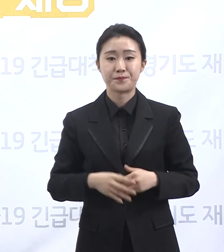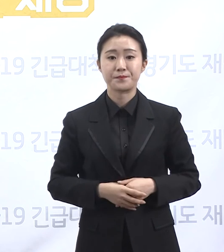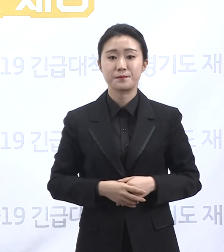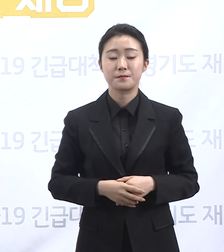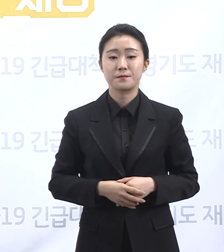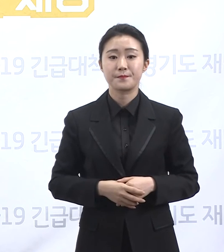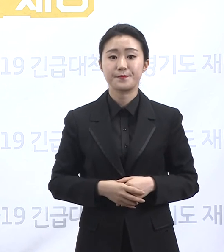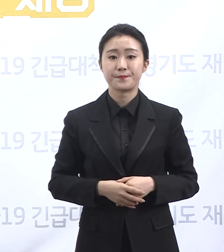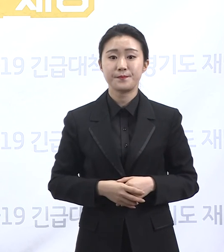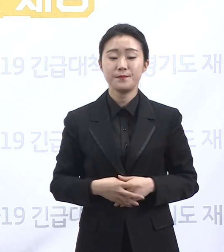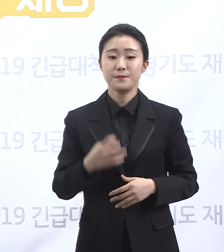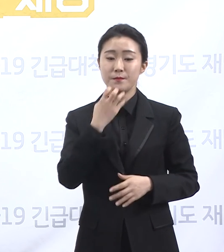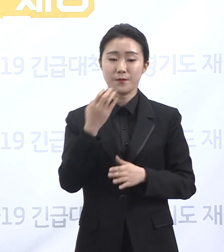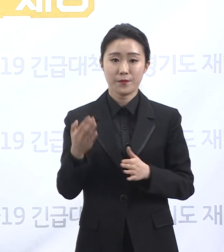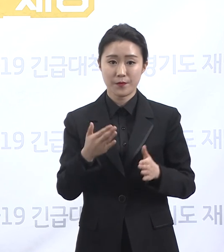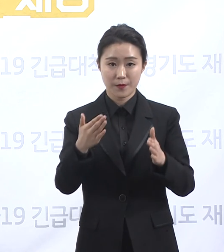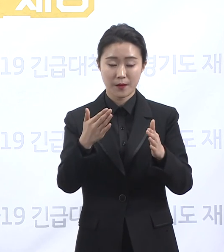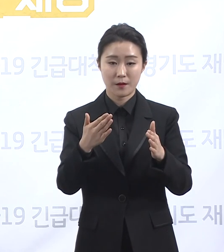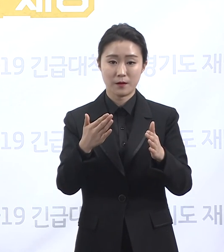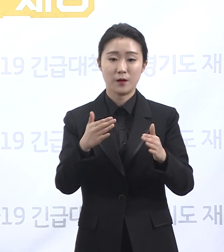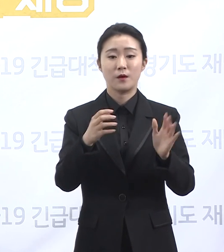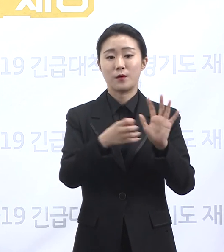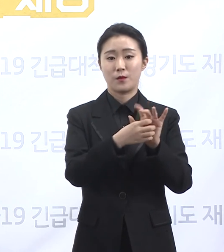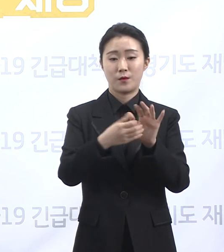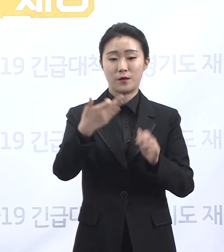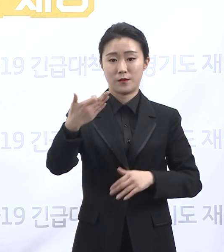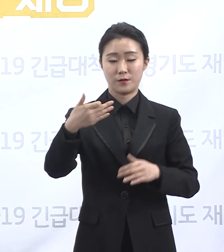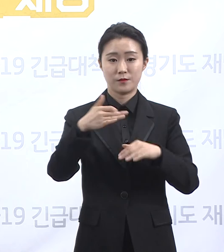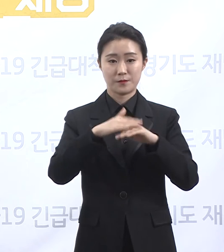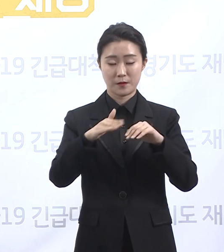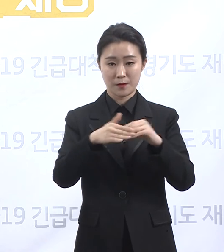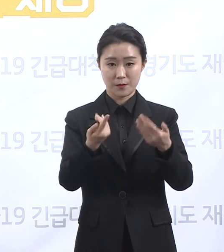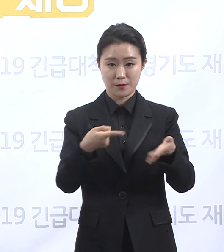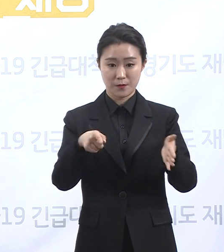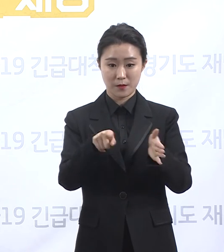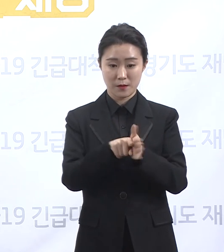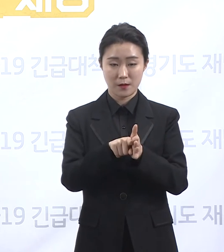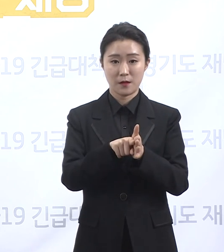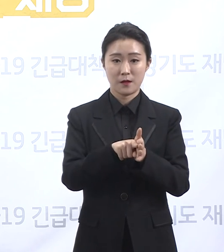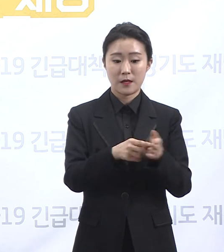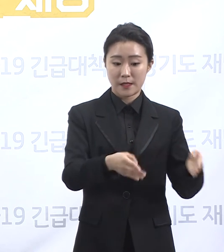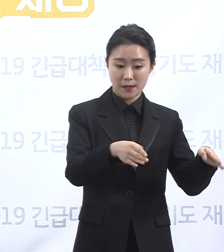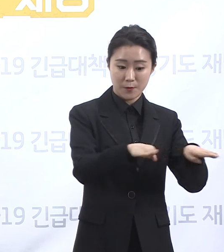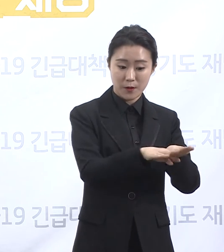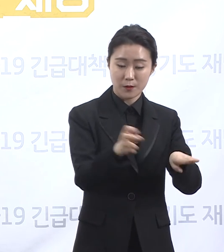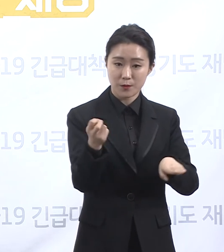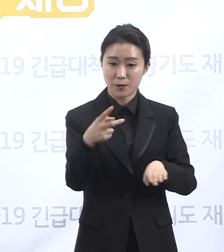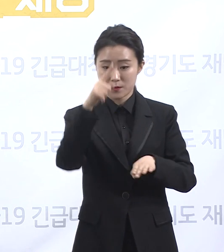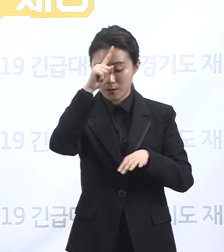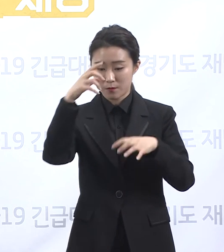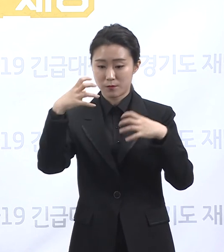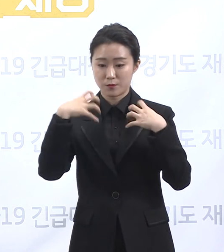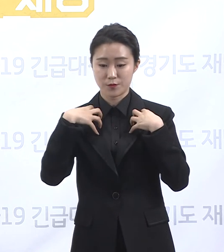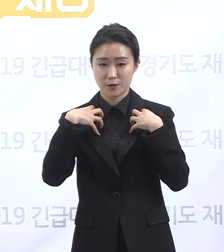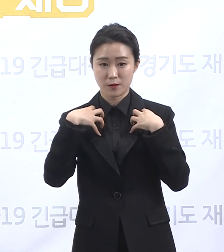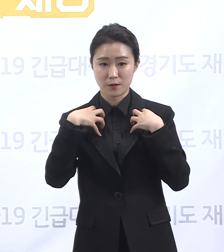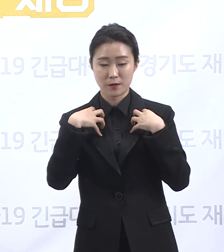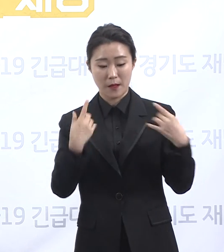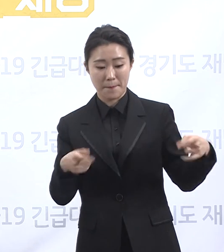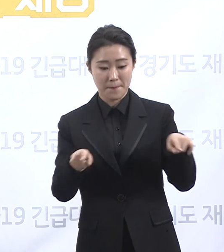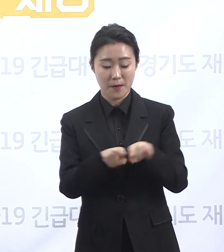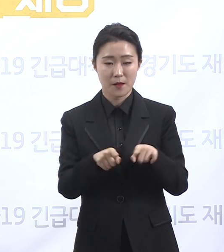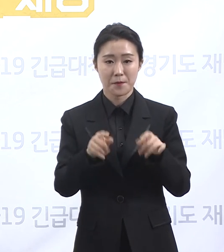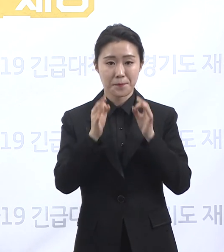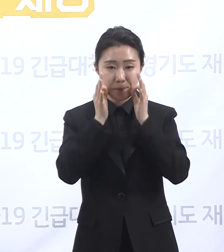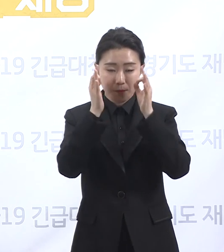경기도는 코로나19 대응을 위한 관계기관과 협력을 위해 노력하고 있습니다. 경기도는 공공의료기관 숫자가